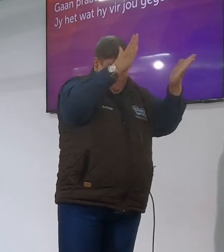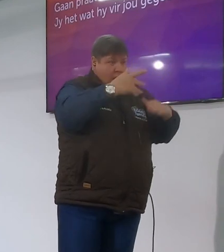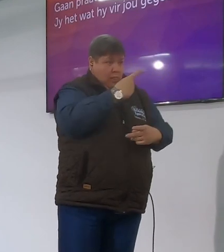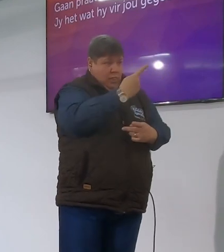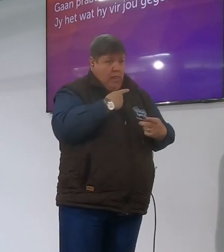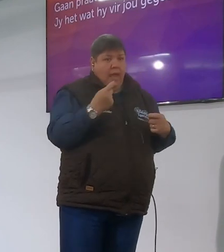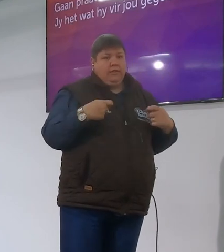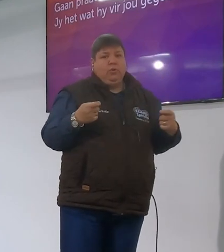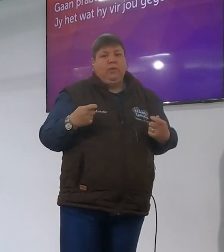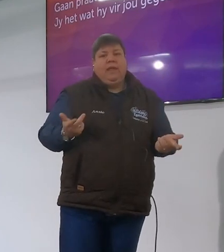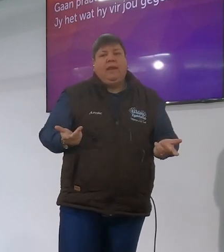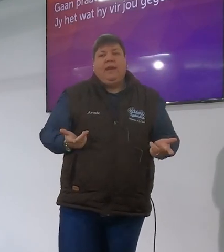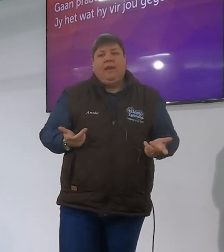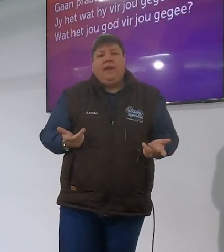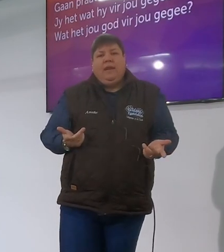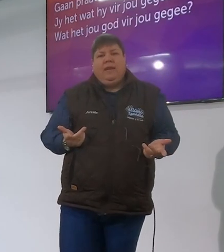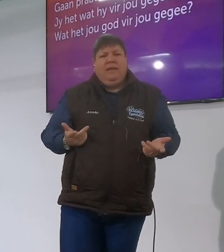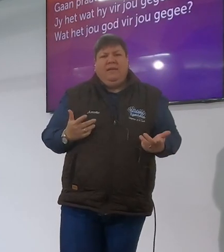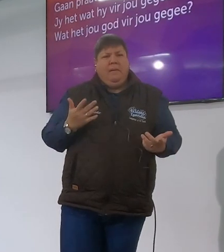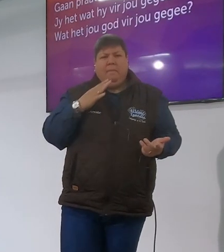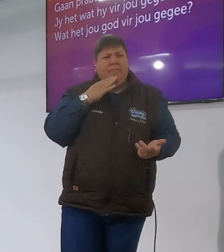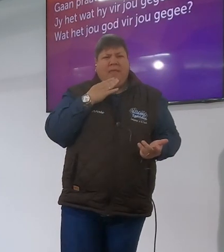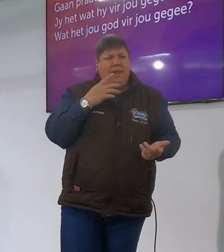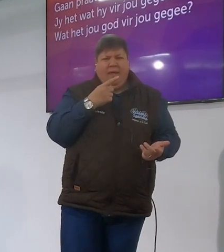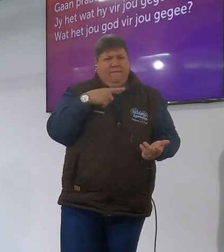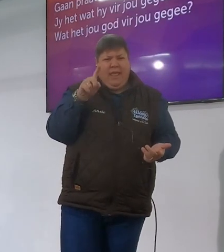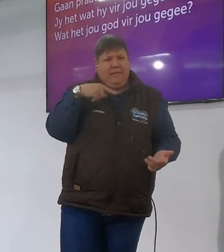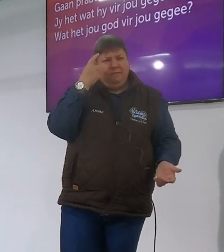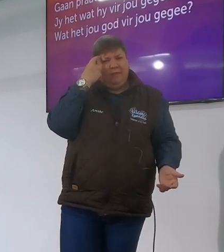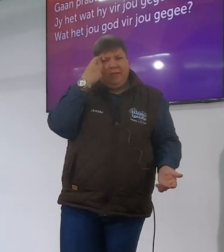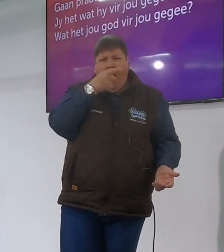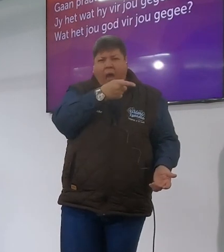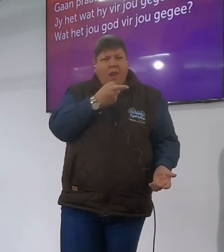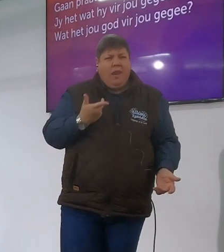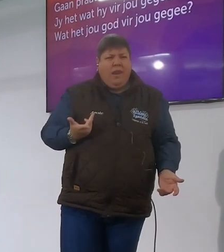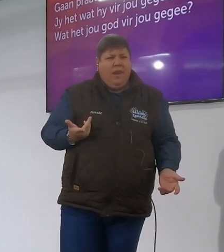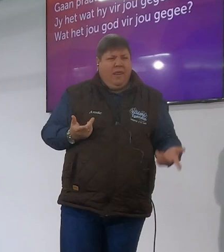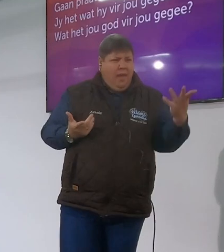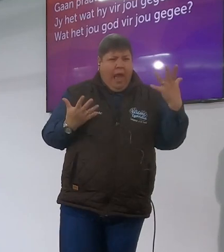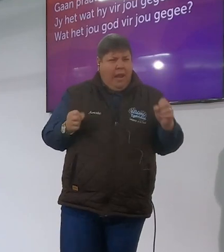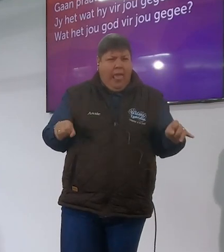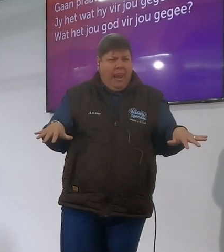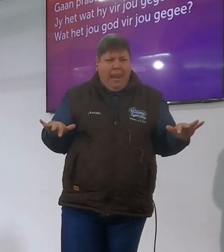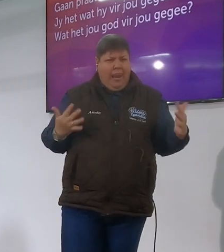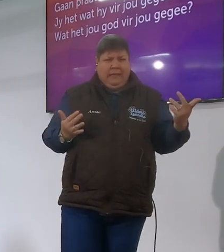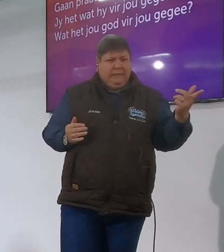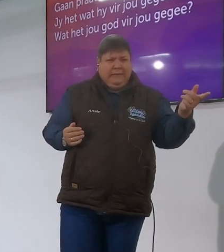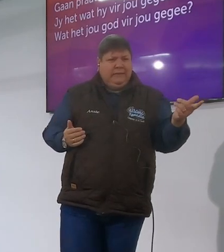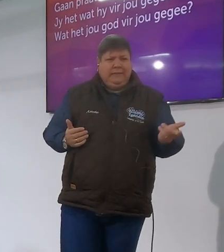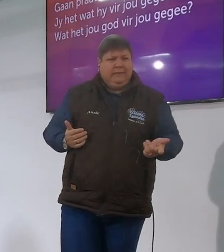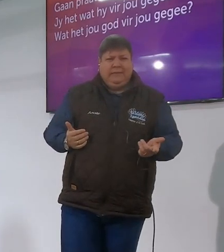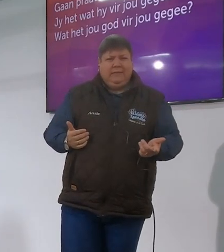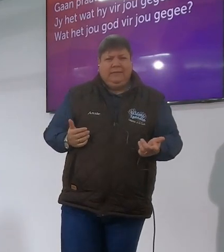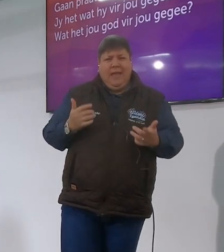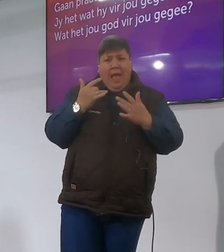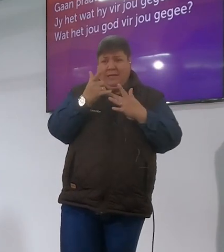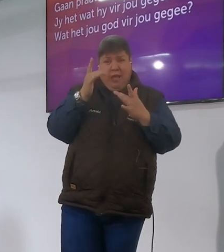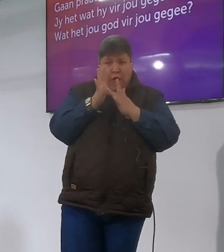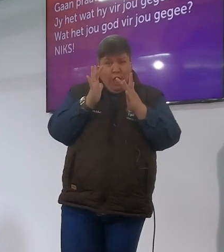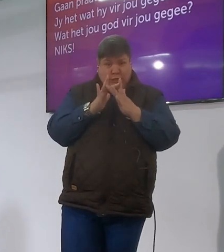sê dit net hart is gebleem niks nie hulle het niks gekry nie en dis die vraag wat het jy buiten Jesus